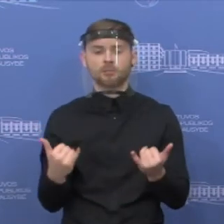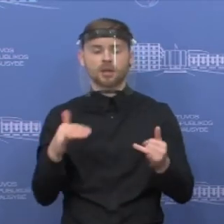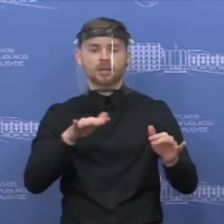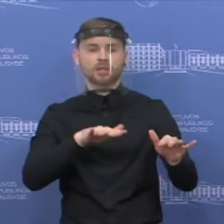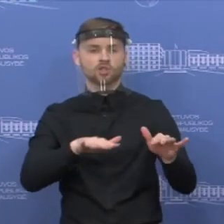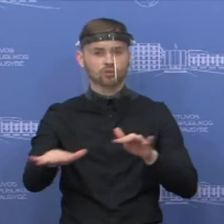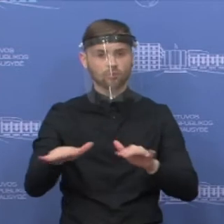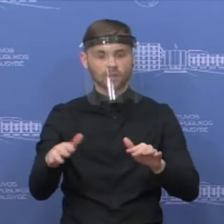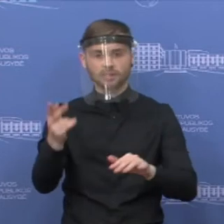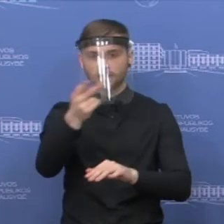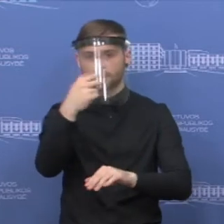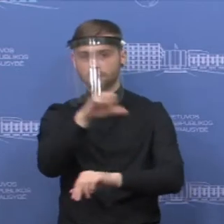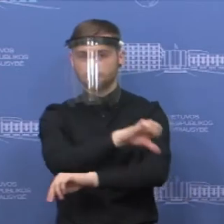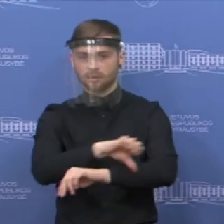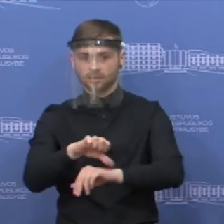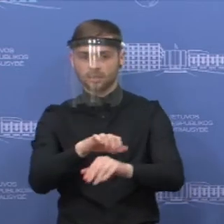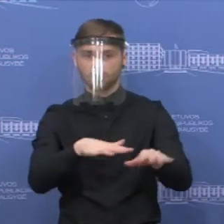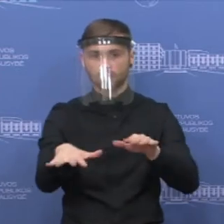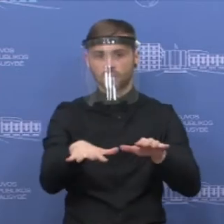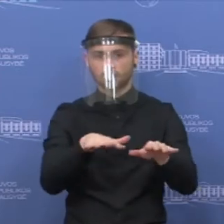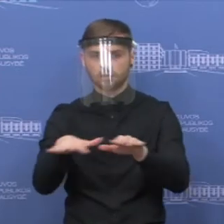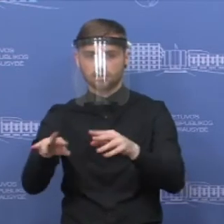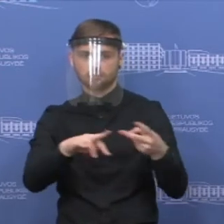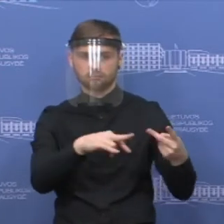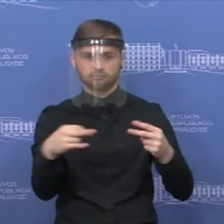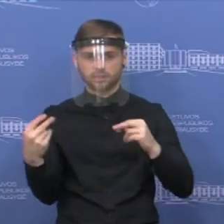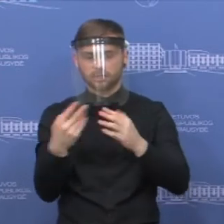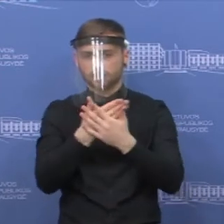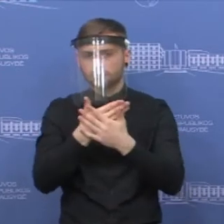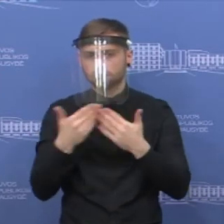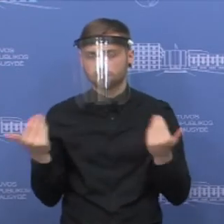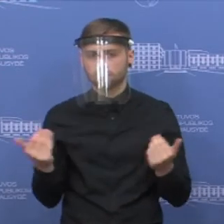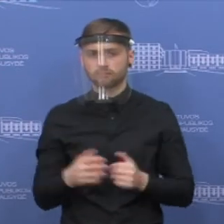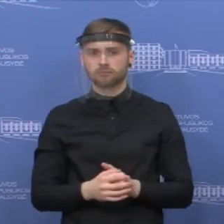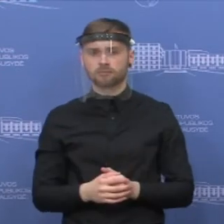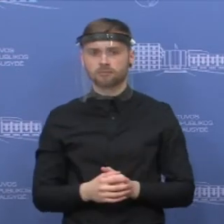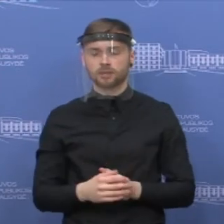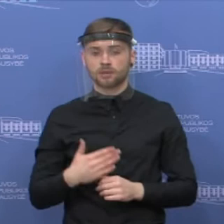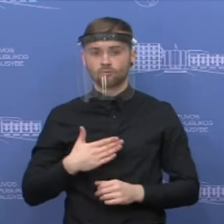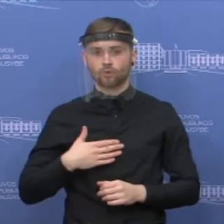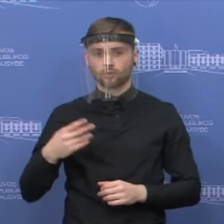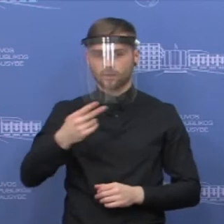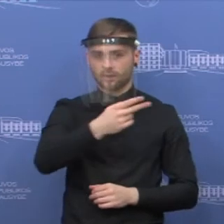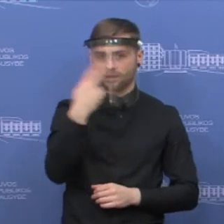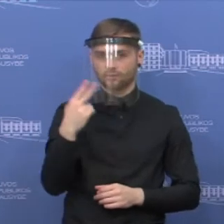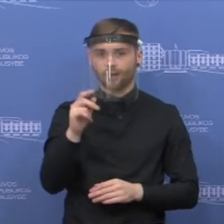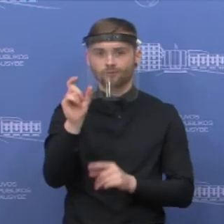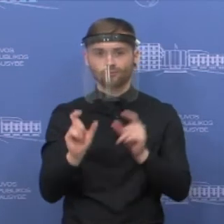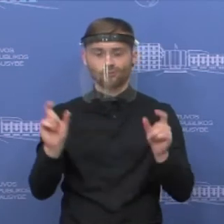mūsų sienų iš esmės nepasikeitė. Galima teikti, kad mūsų piliečiai tikrai